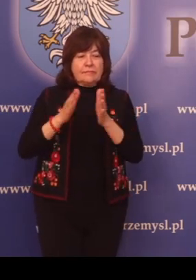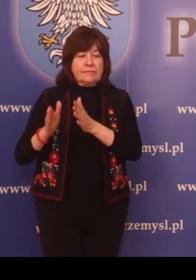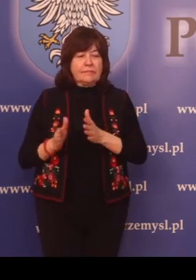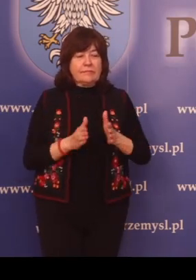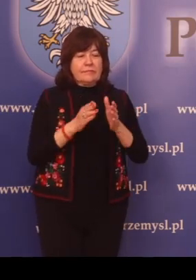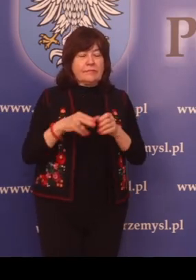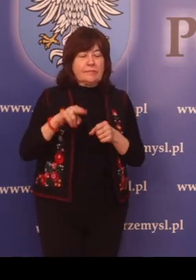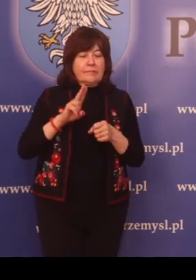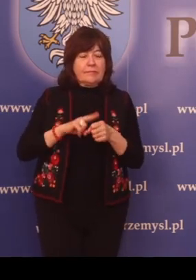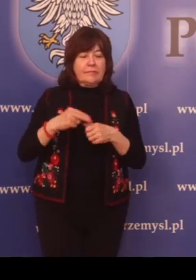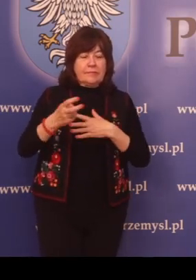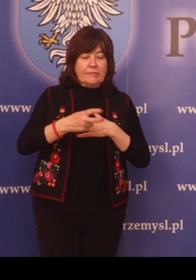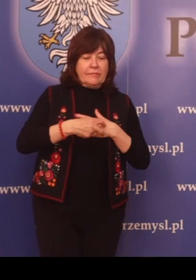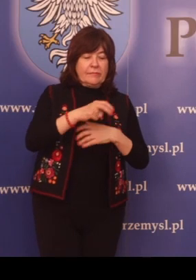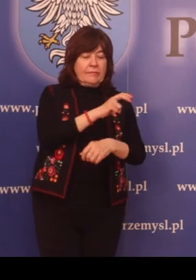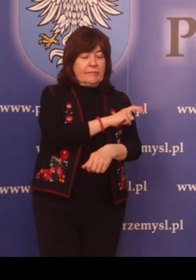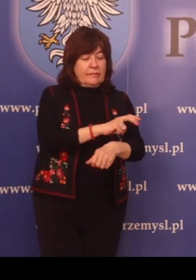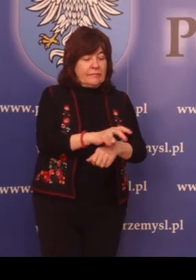technicznych.